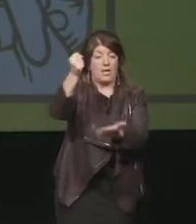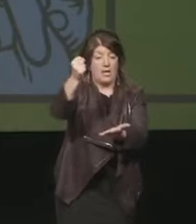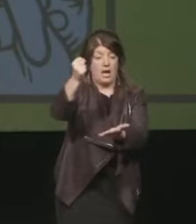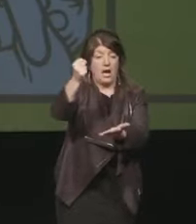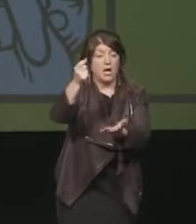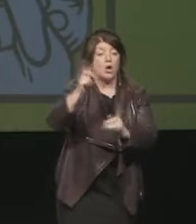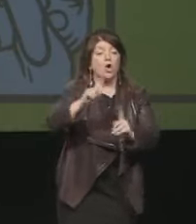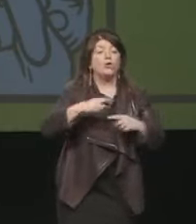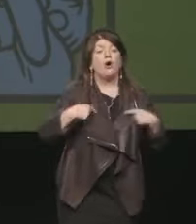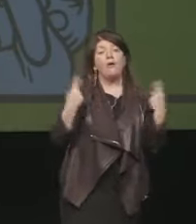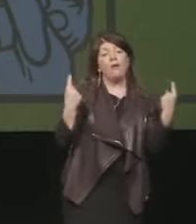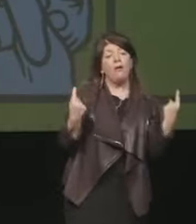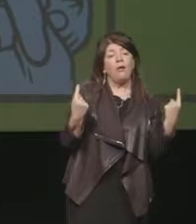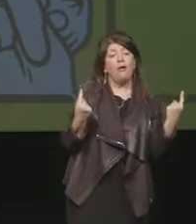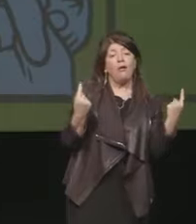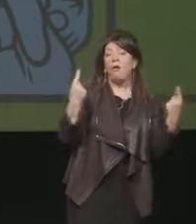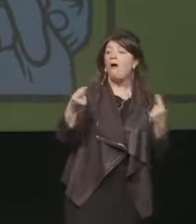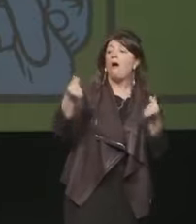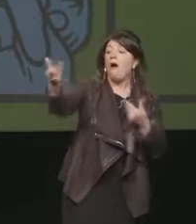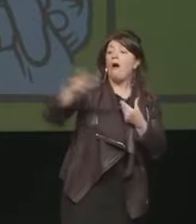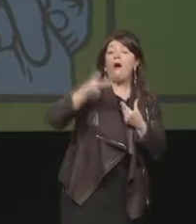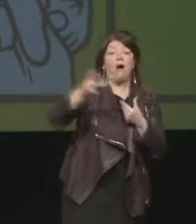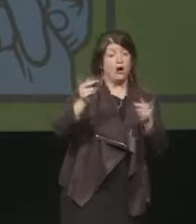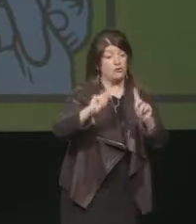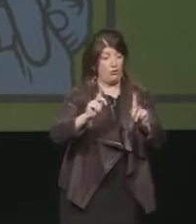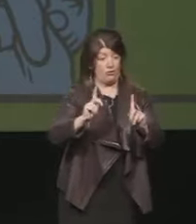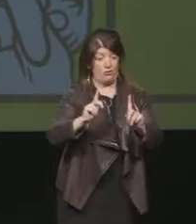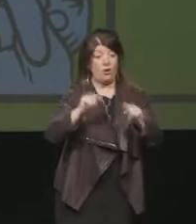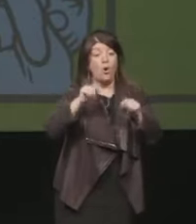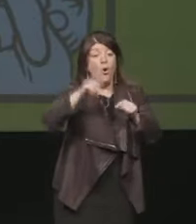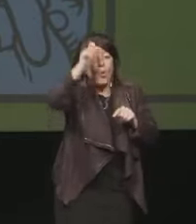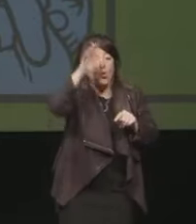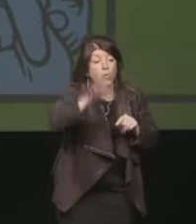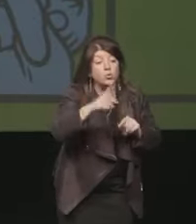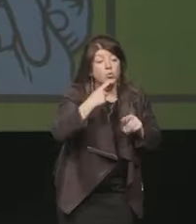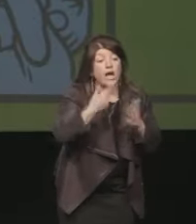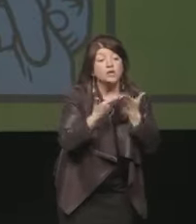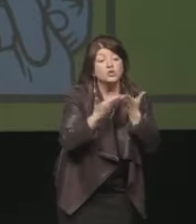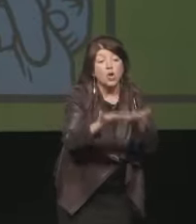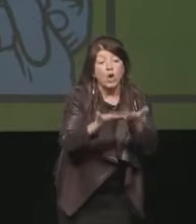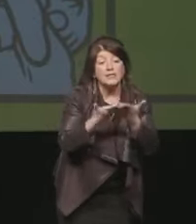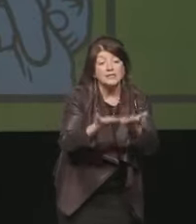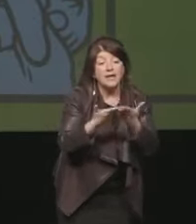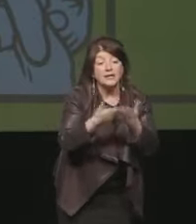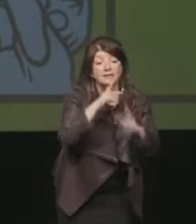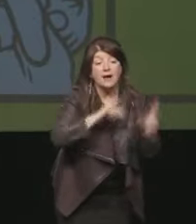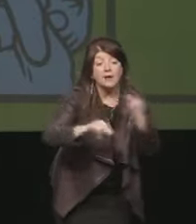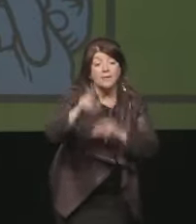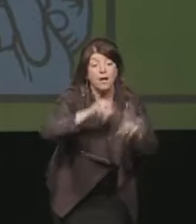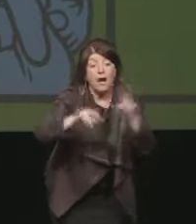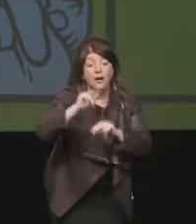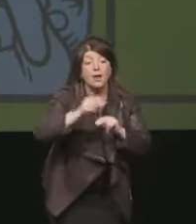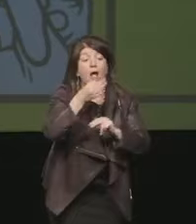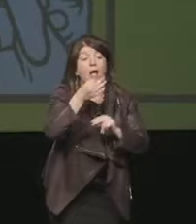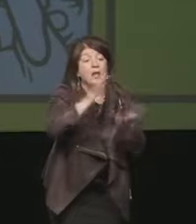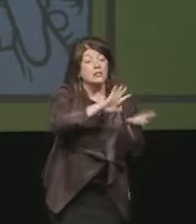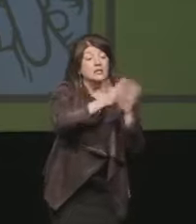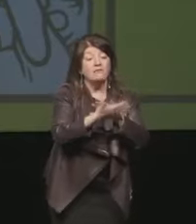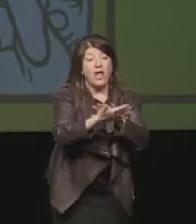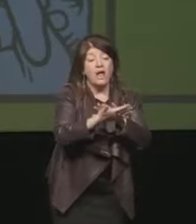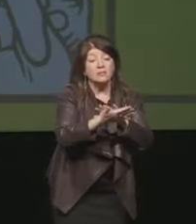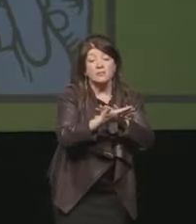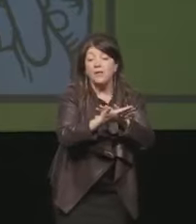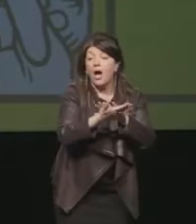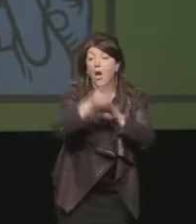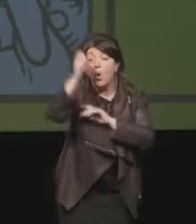La cultura della solidarietà di cui tanto si parla si declina anche nella solidarietà per la cultura, strumento